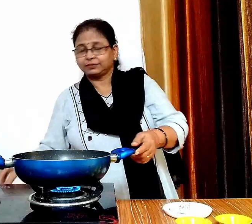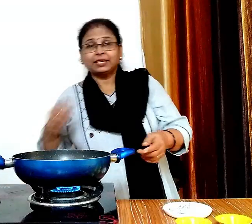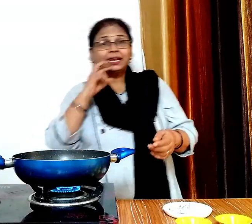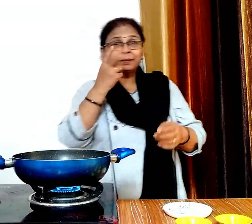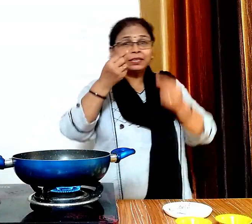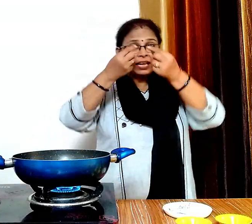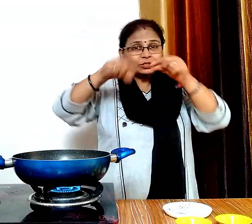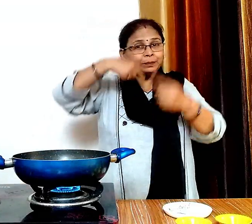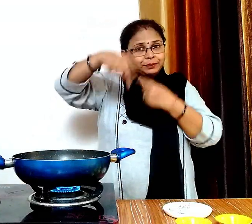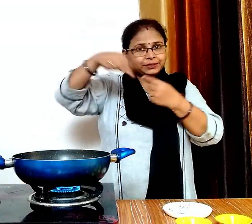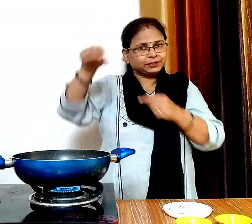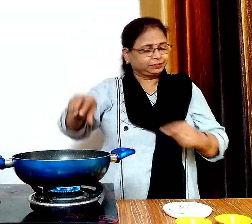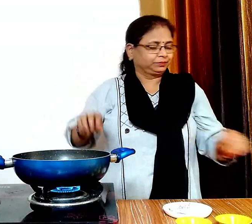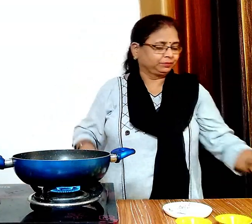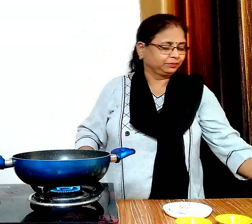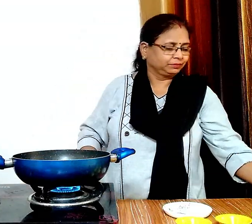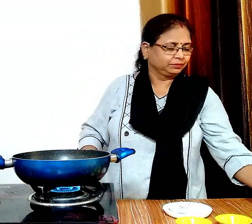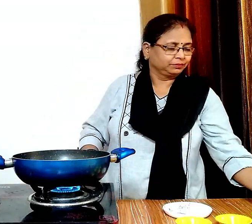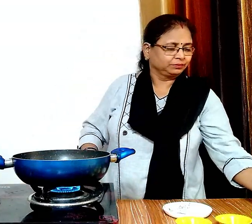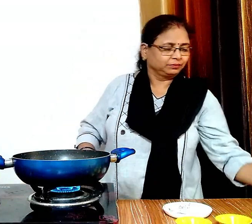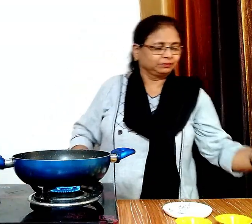अब इस मेंटर मेंटर प्यूरी डालकर थोड़ा चला लेंगे